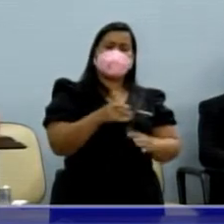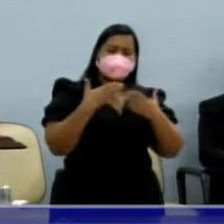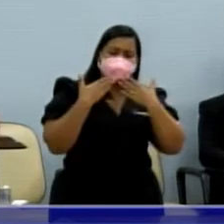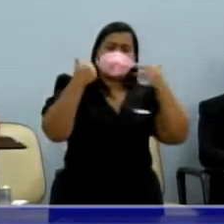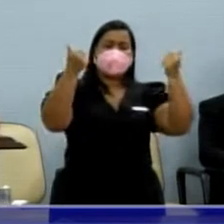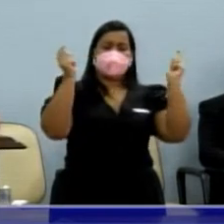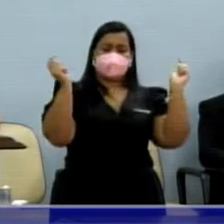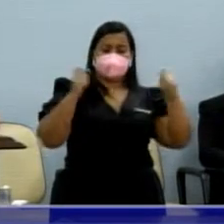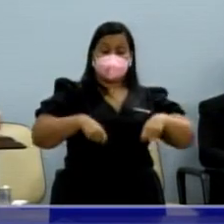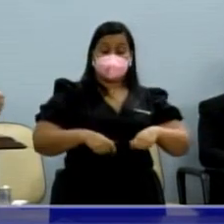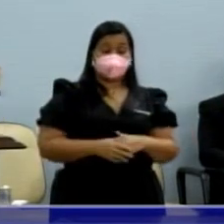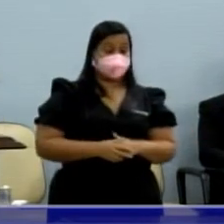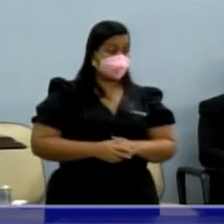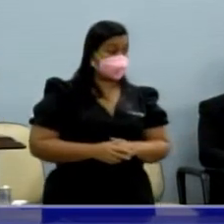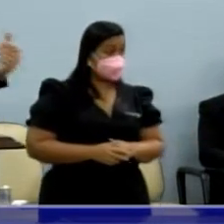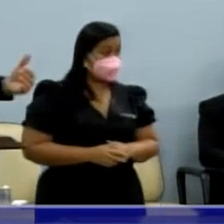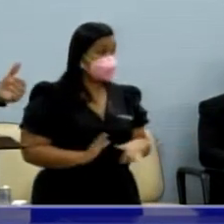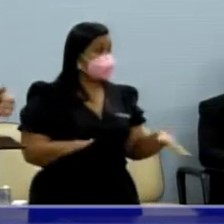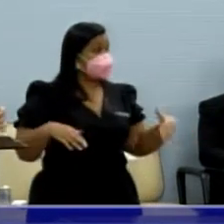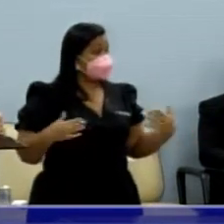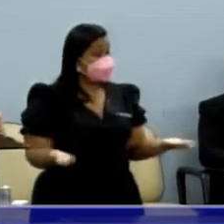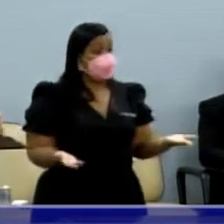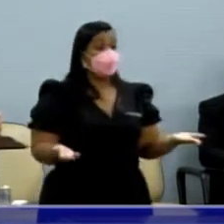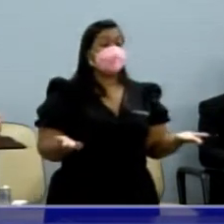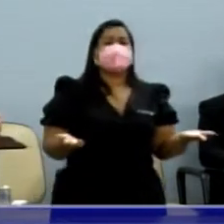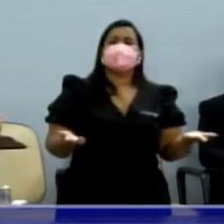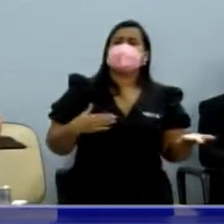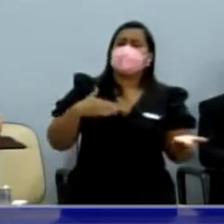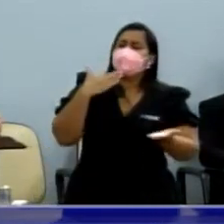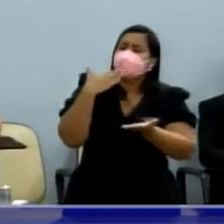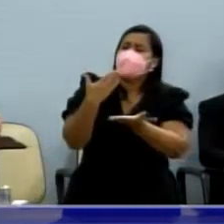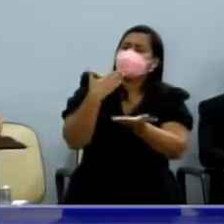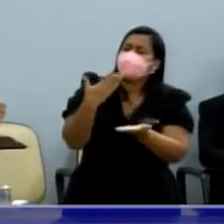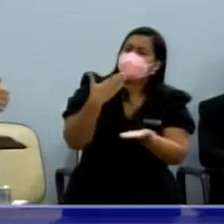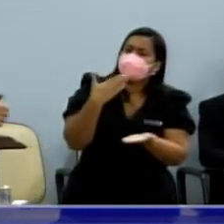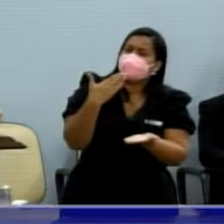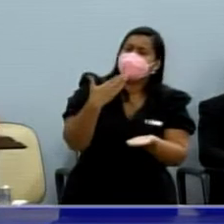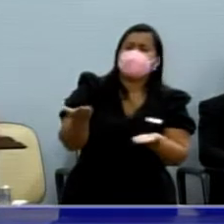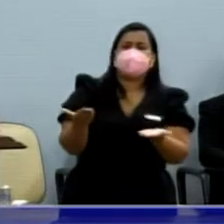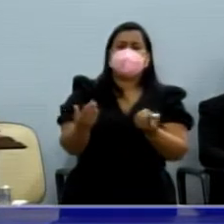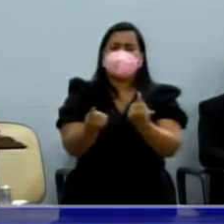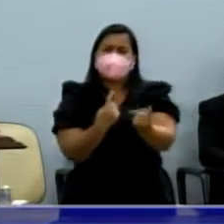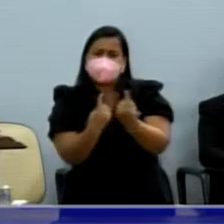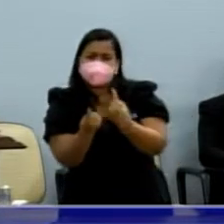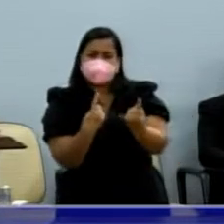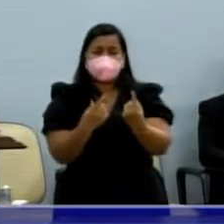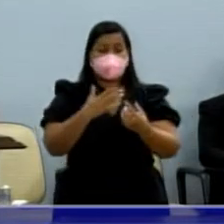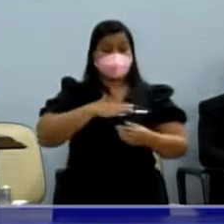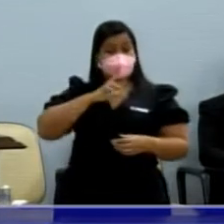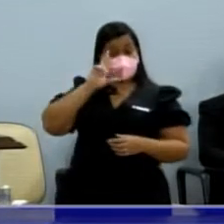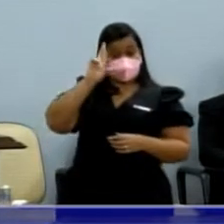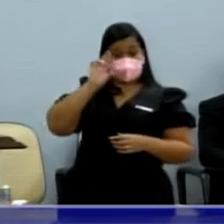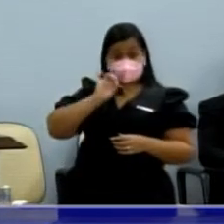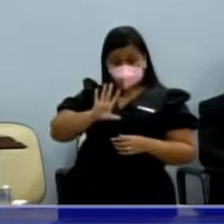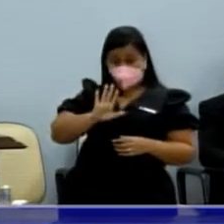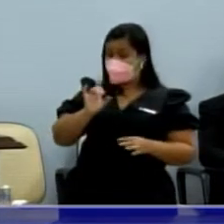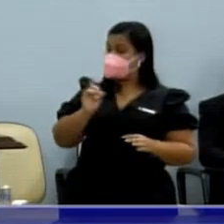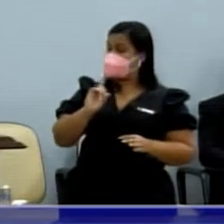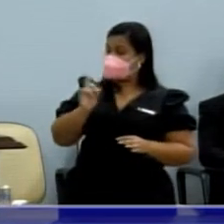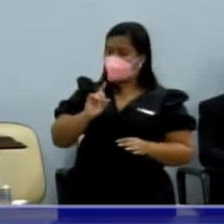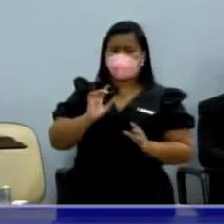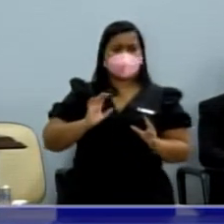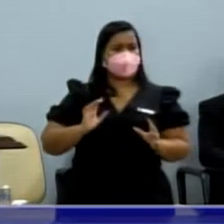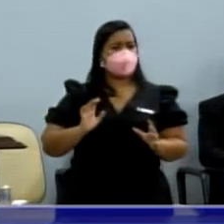melhorado? Então, o tanto a gente pedir na Hernani Pires Domingos, não somente eu, a gente vendo ali